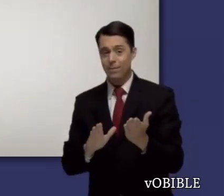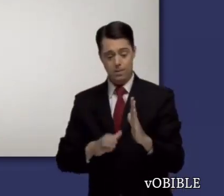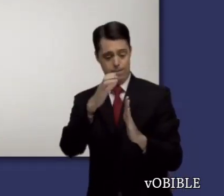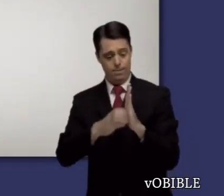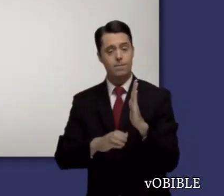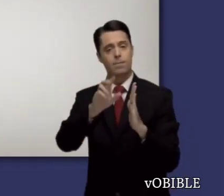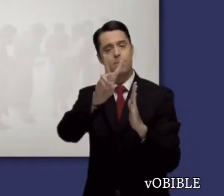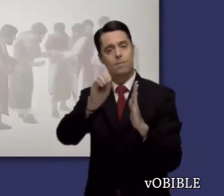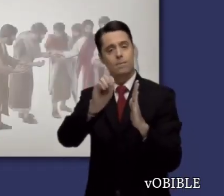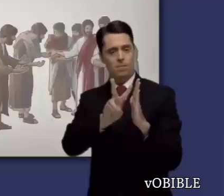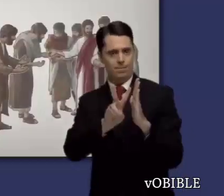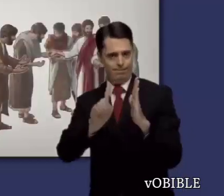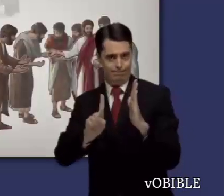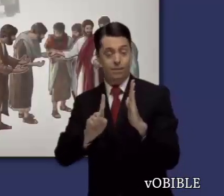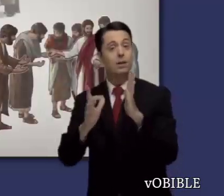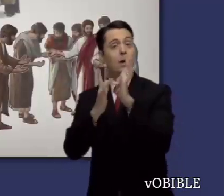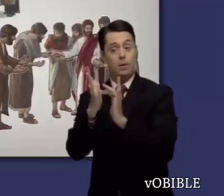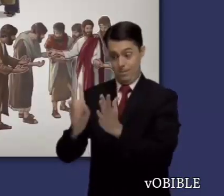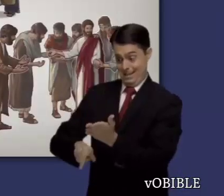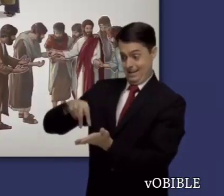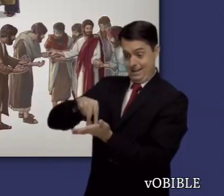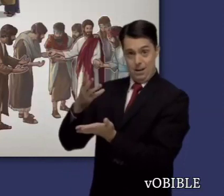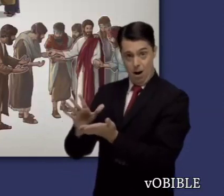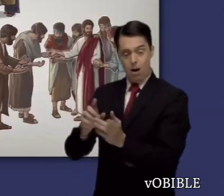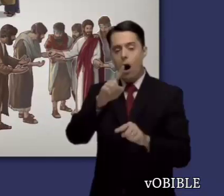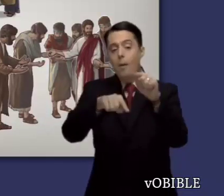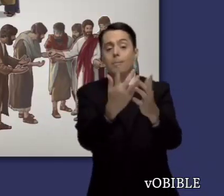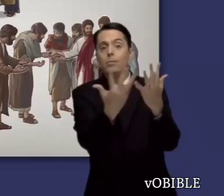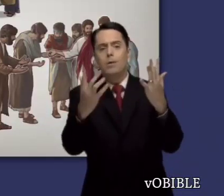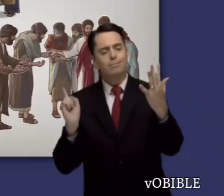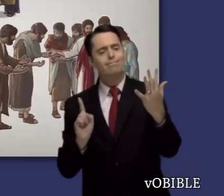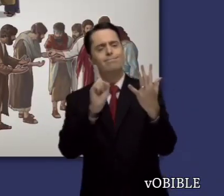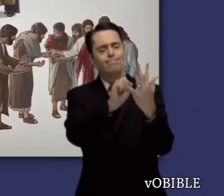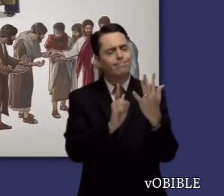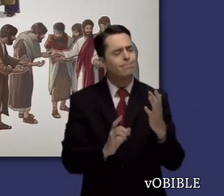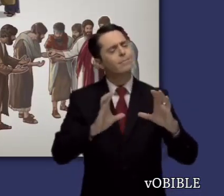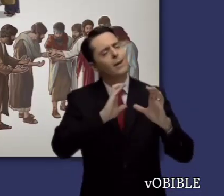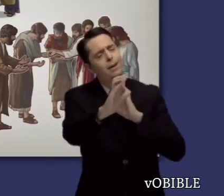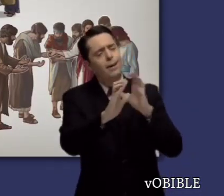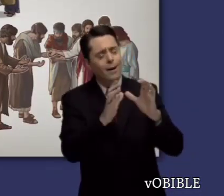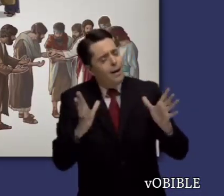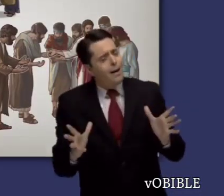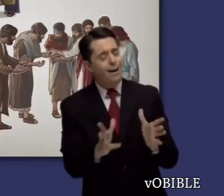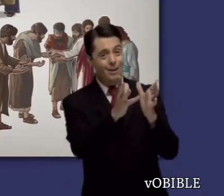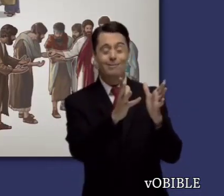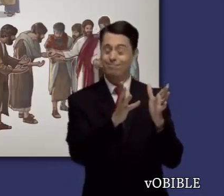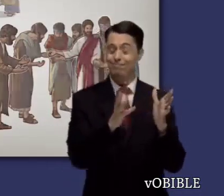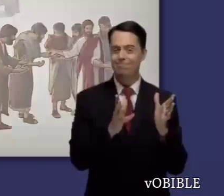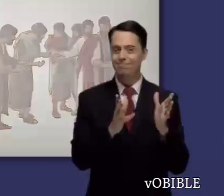Los capítulos 20 y 21 mencionan varias ocasiones en las que Jesús se aparece a sus discípulos después de resucitar.